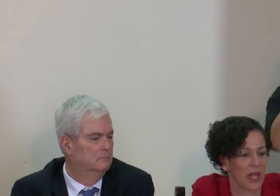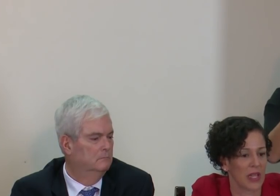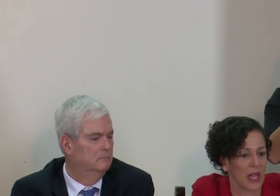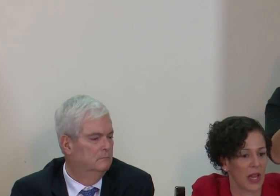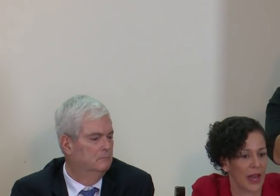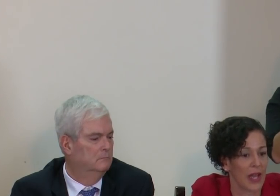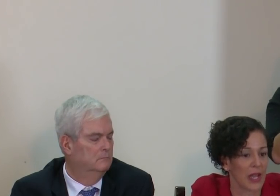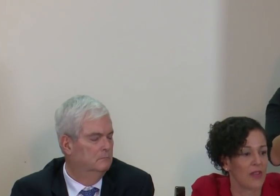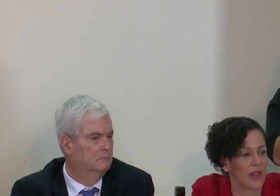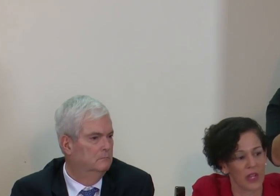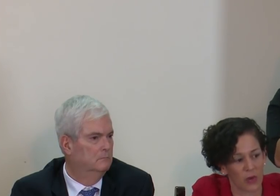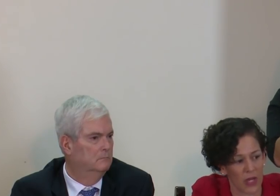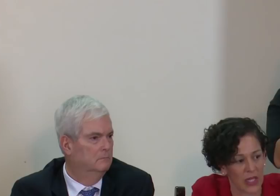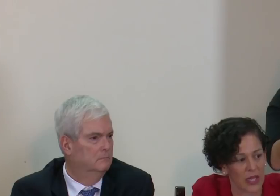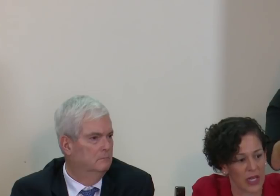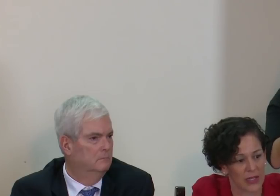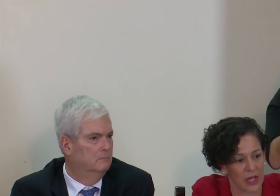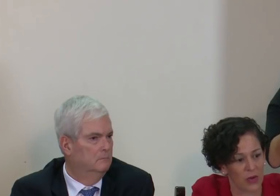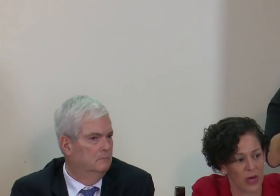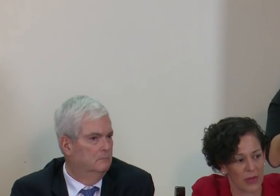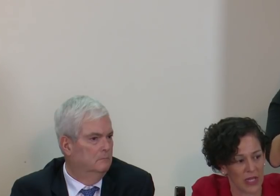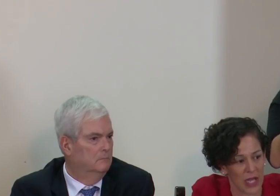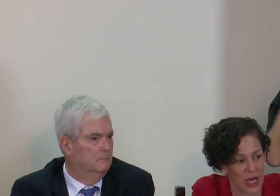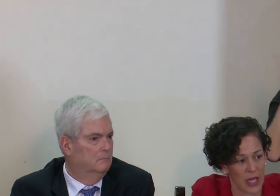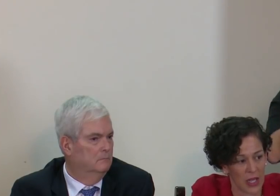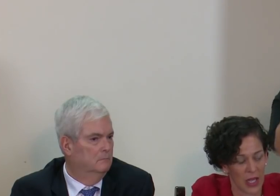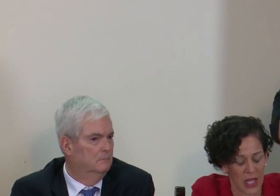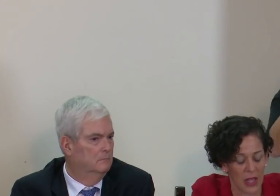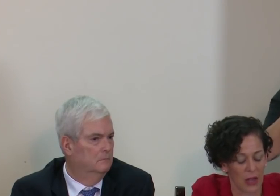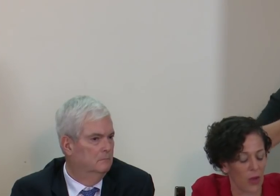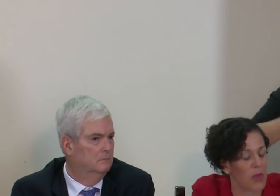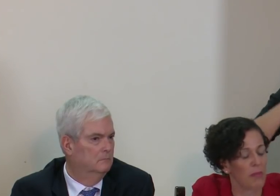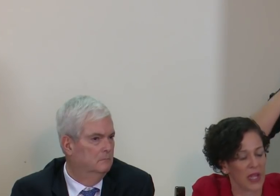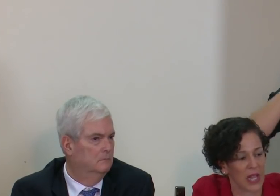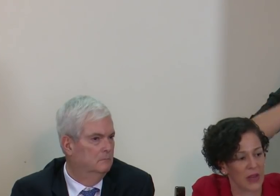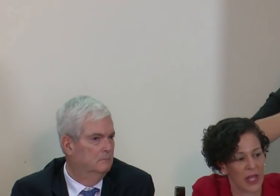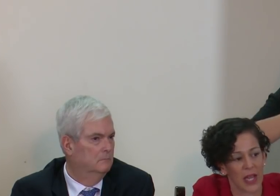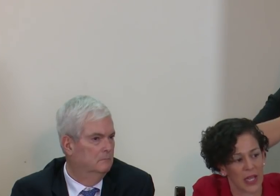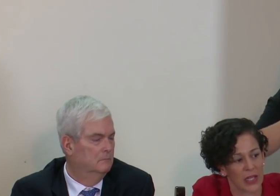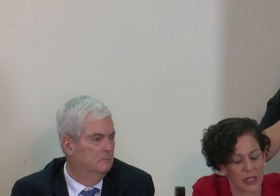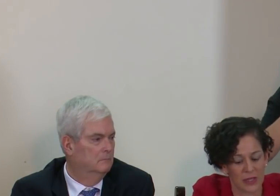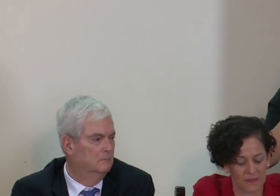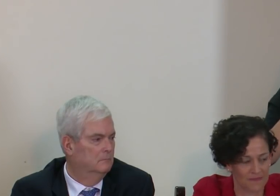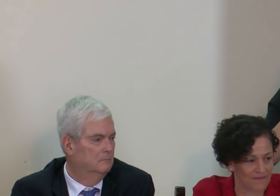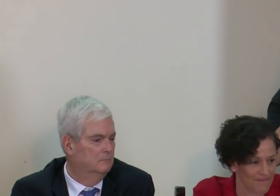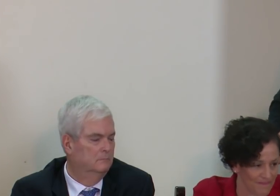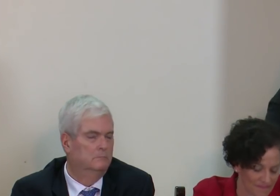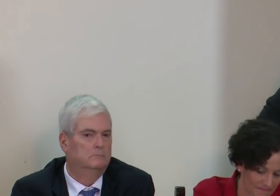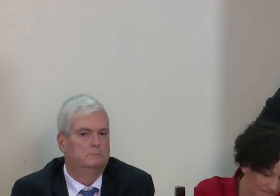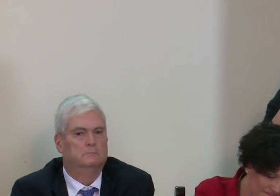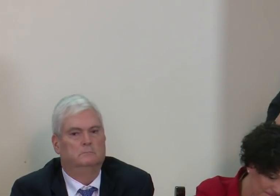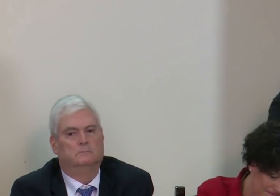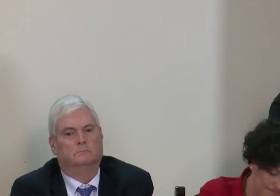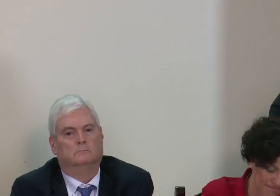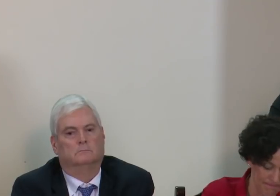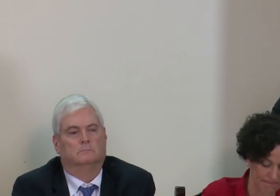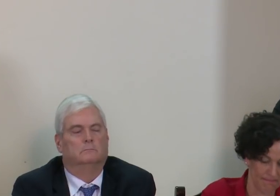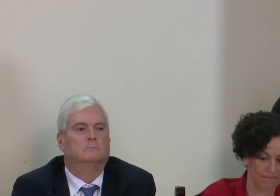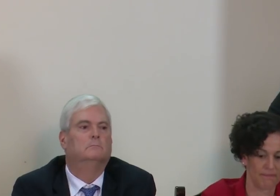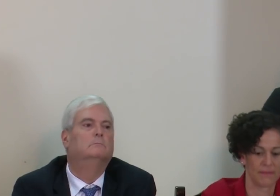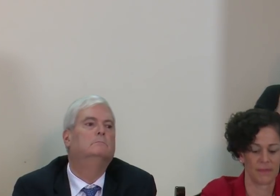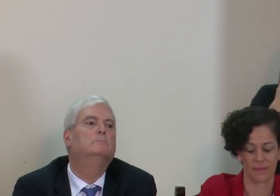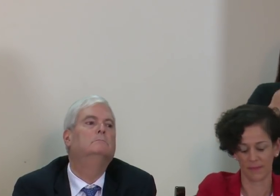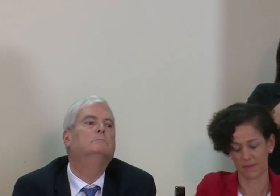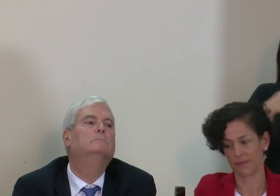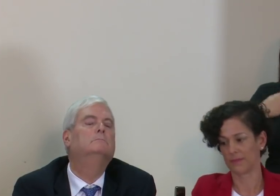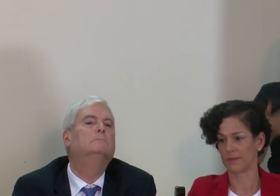manera transparente y clara y rendir cuentas del quehacer gubernamental y cómo impacta la vida de las gentes. Muchas gracias,